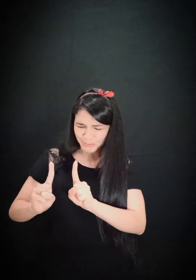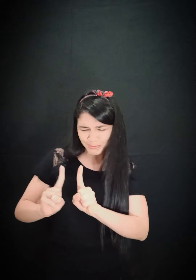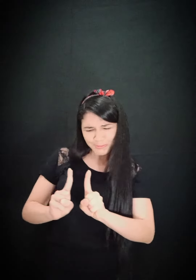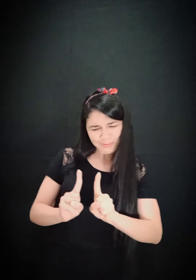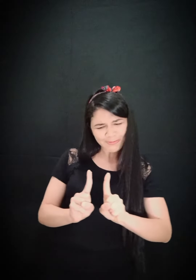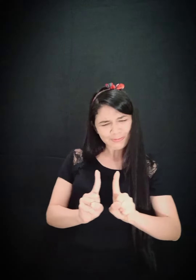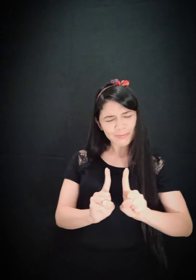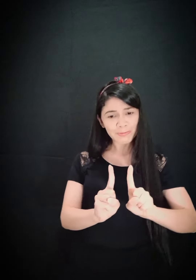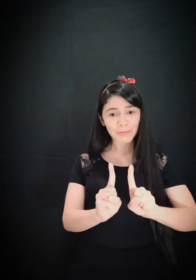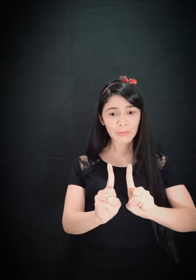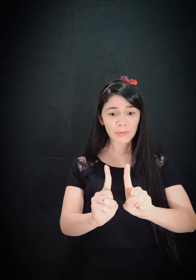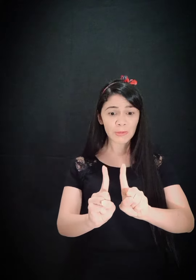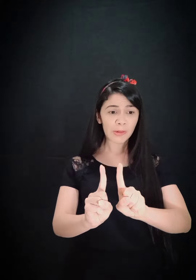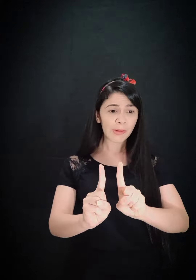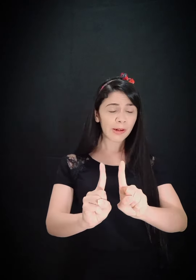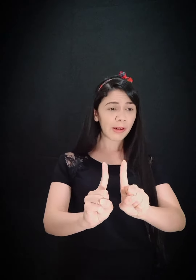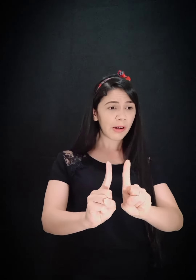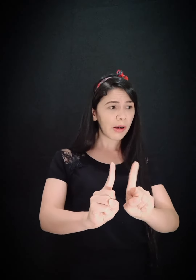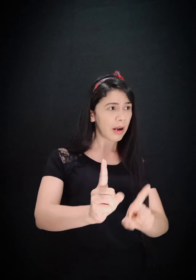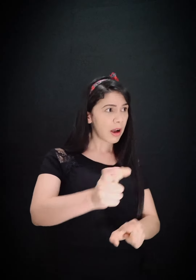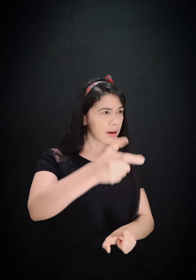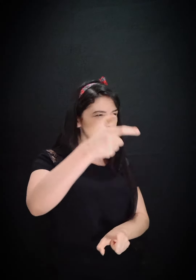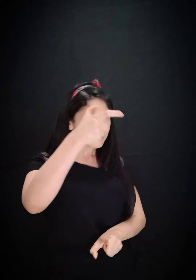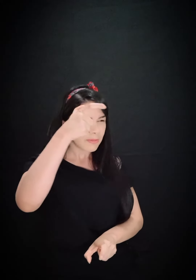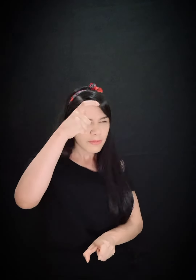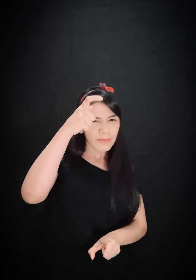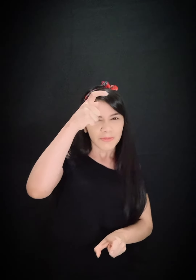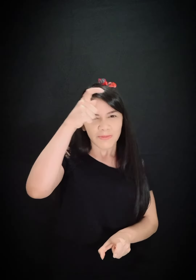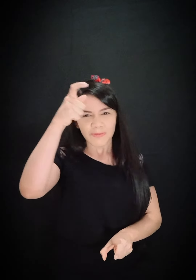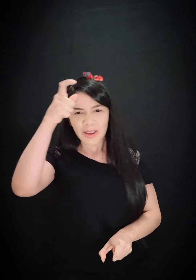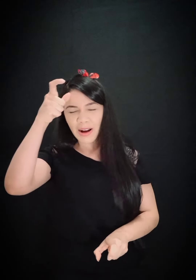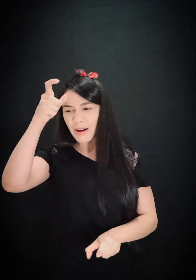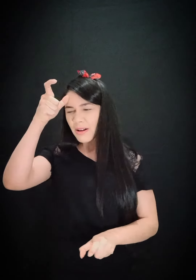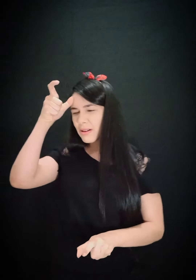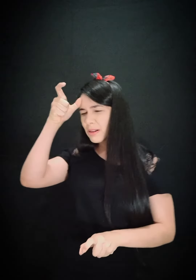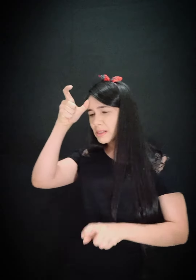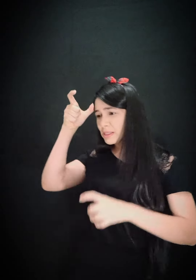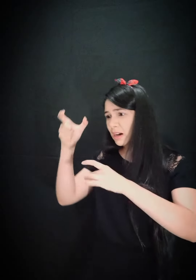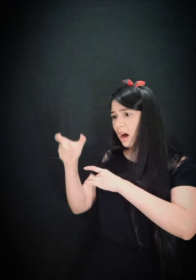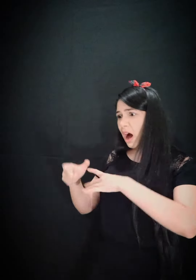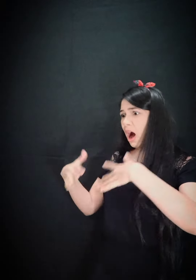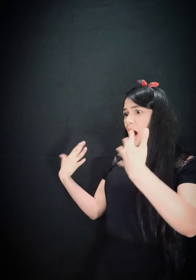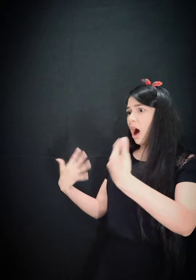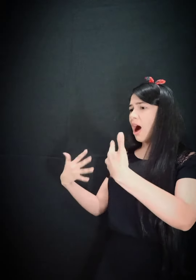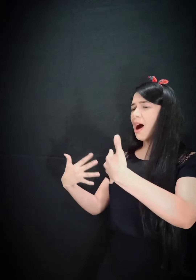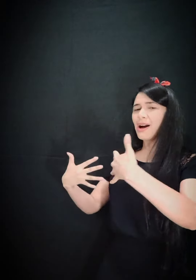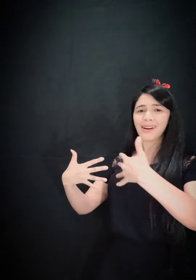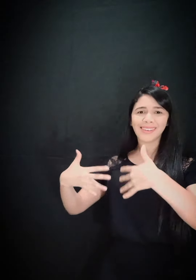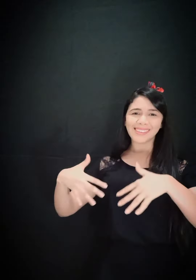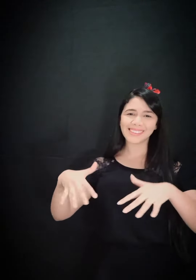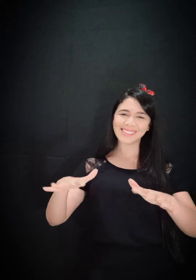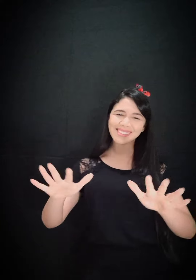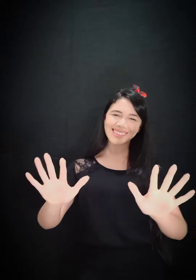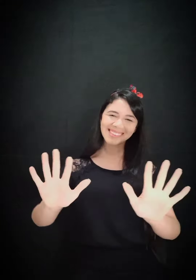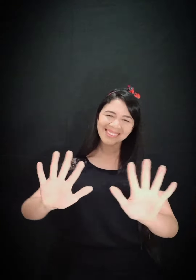pará, não temerás o inimigo